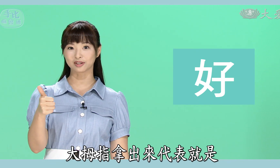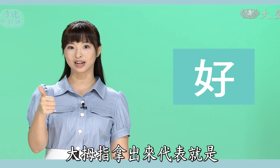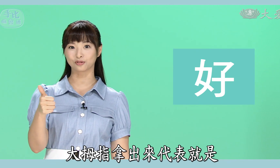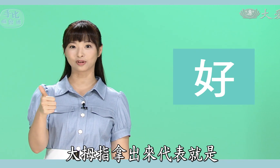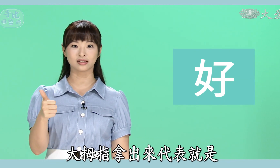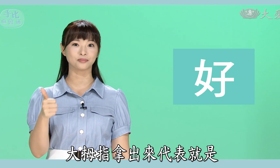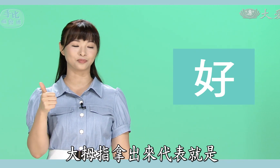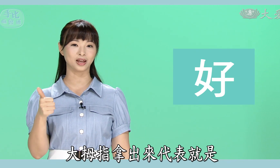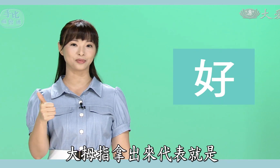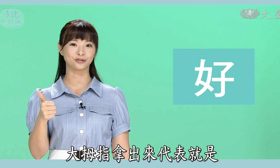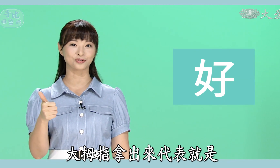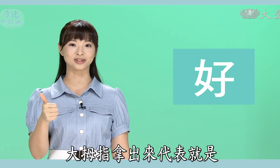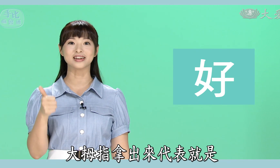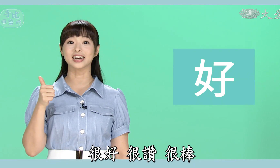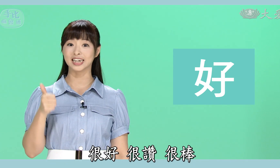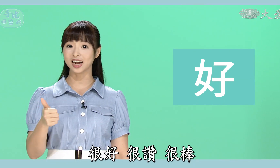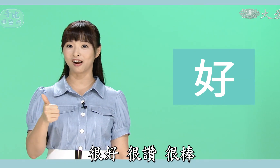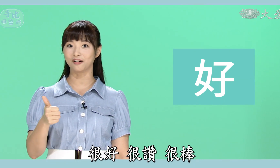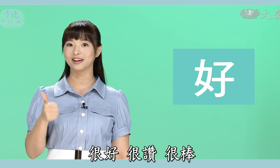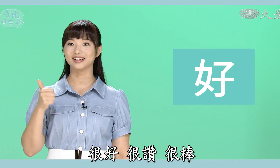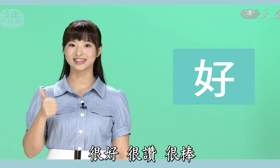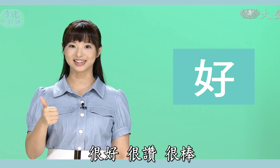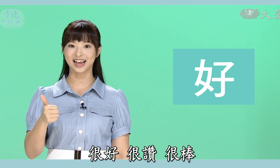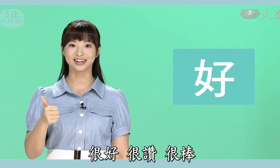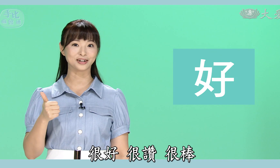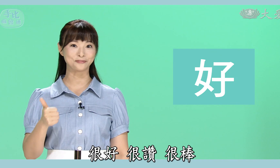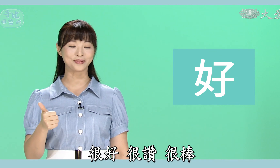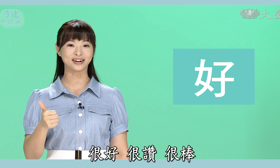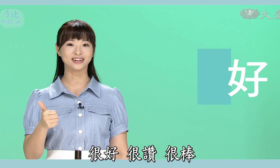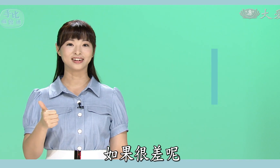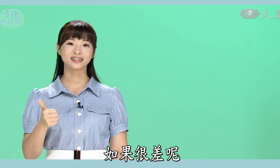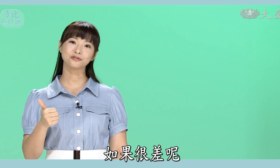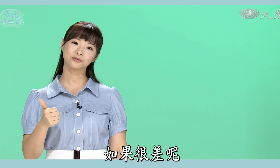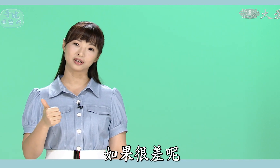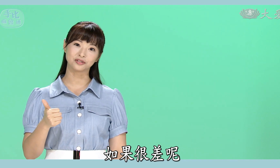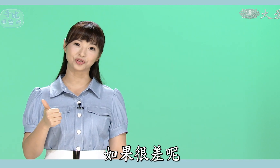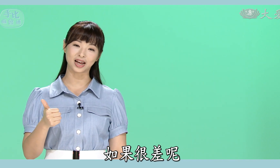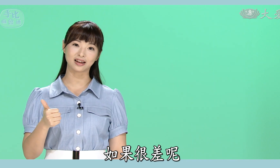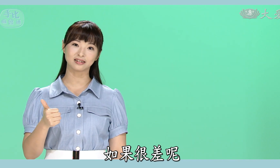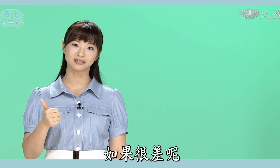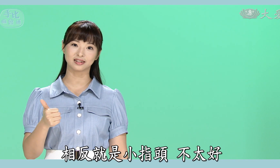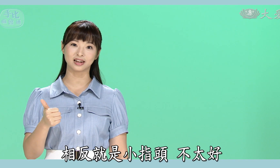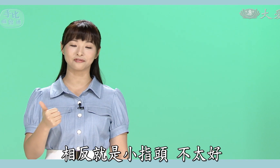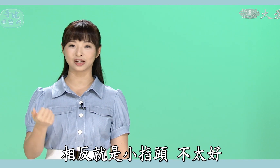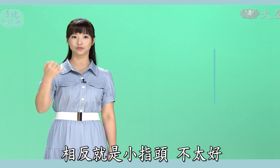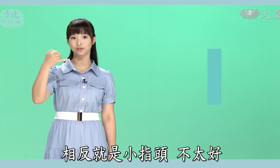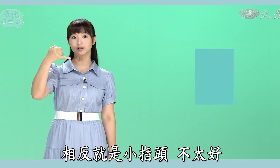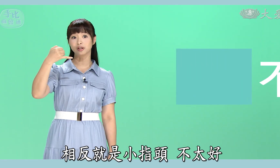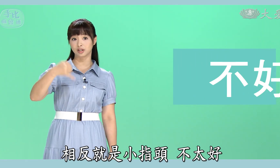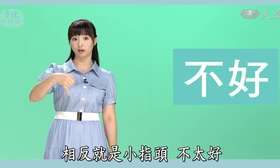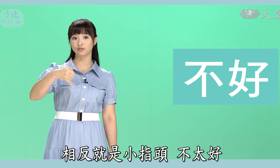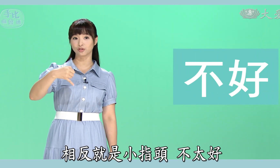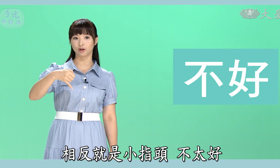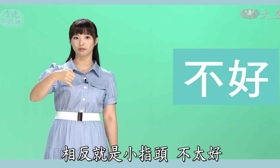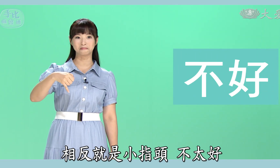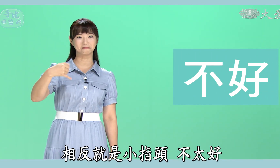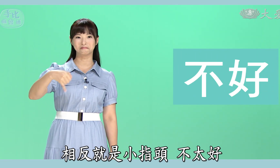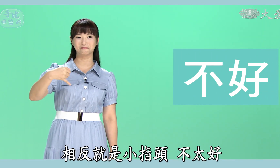指拿出来呢代表就是很好很赞很棒那如果很差呢相反就是小指头嗯